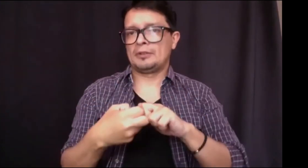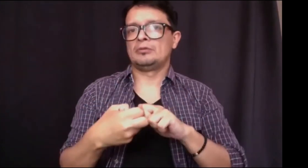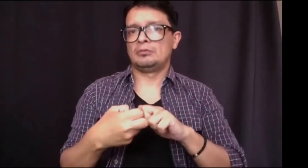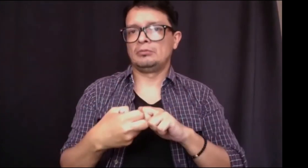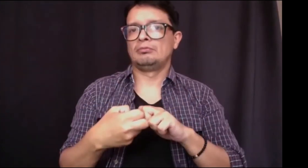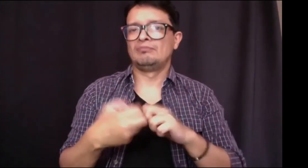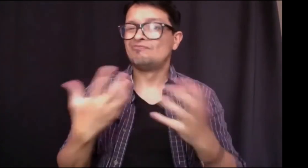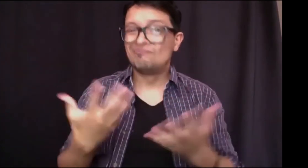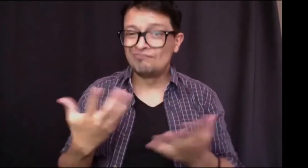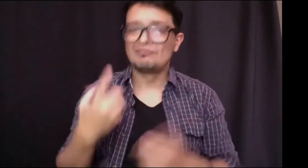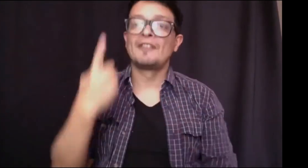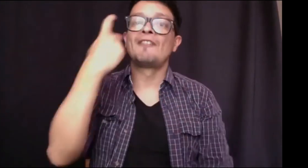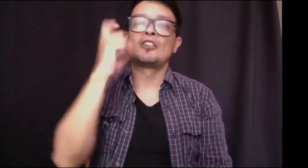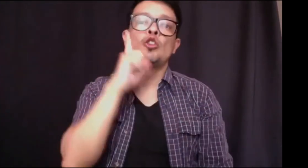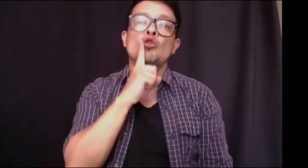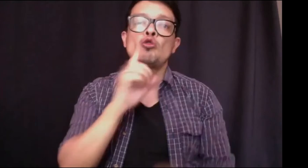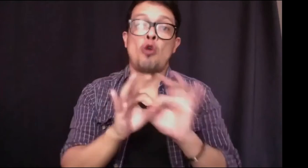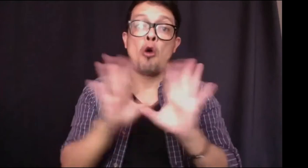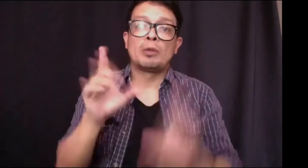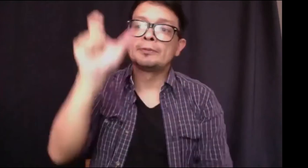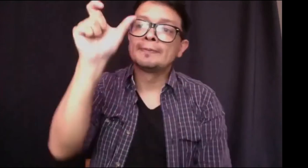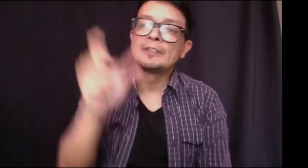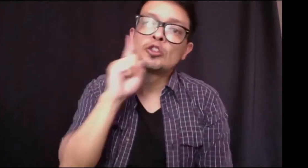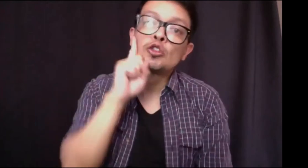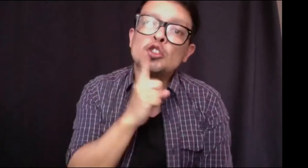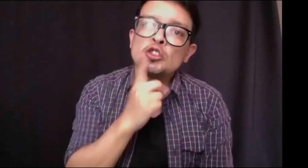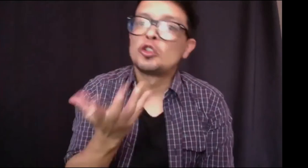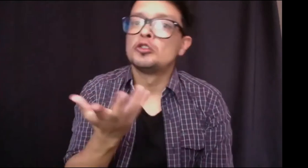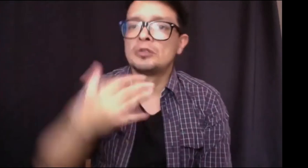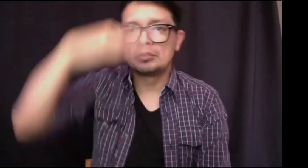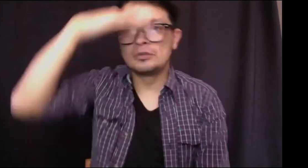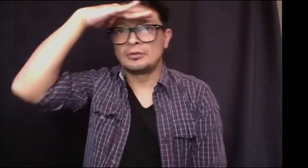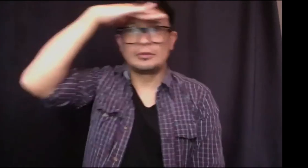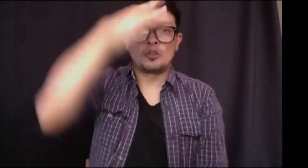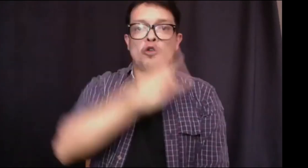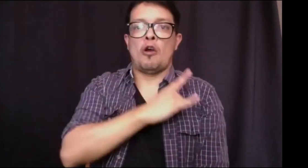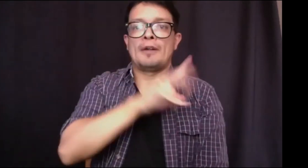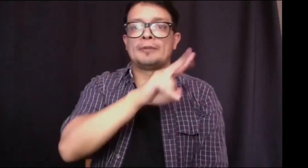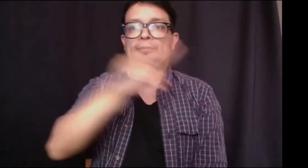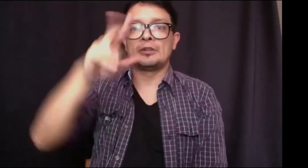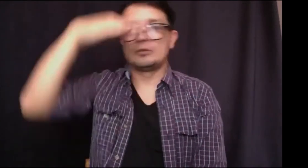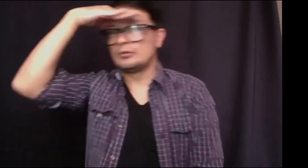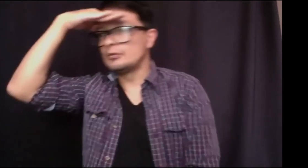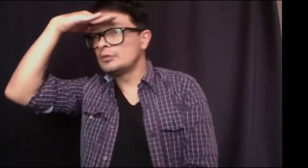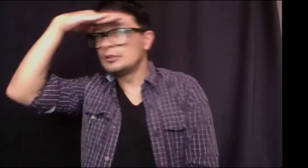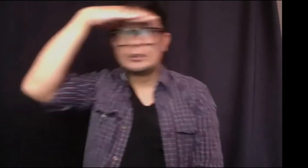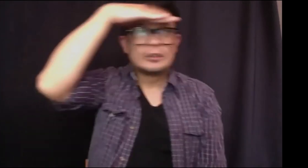aspectos y ámbitos de la vida de la persona sorda pero a pesar de esto hay algunas problemáticas por ejemplo